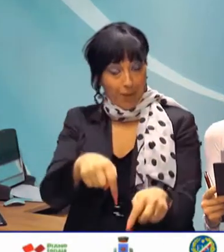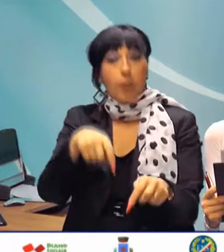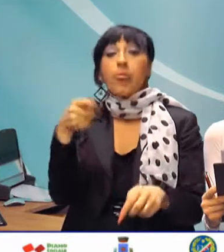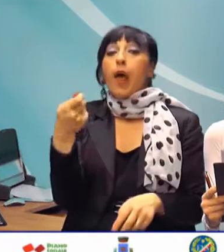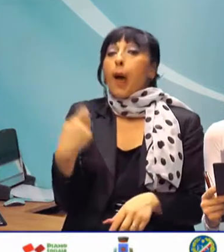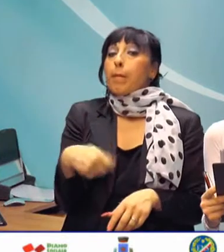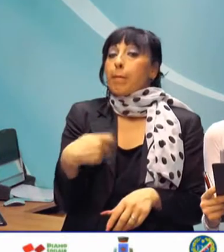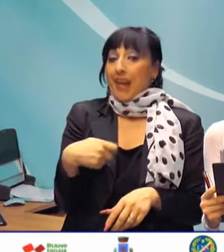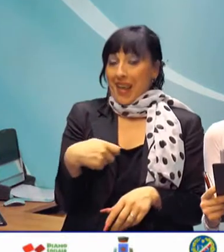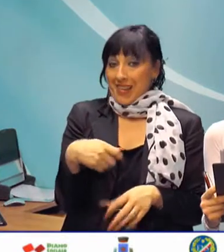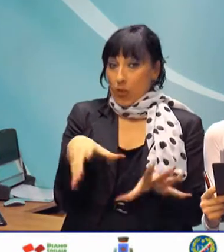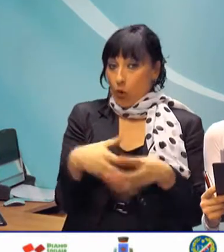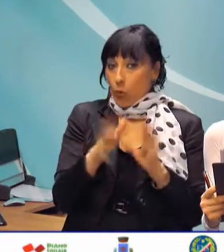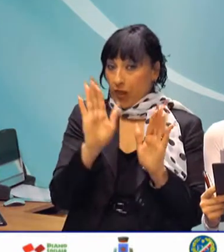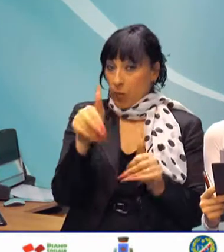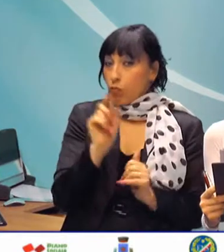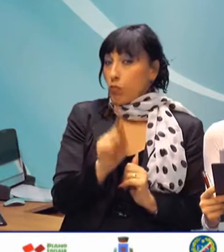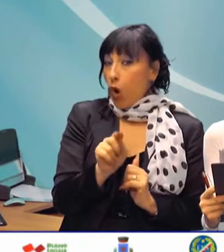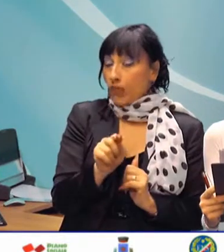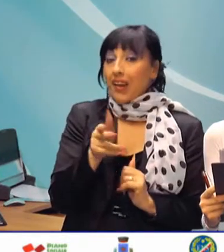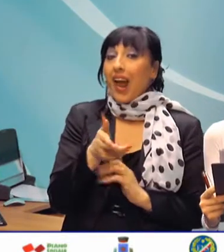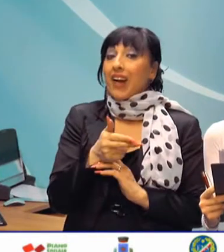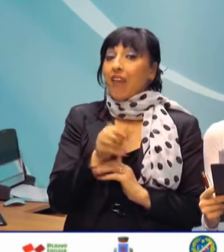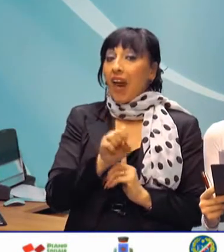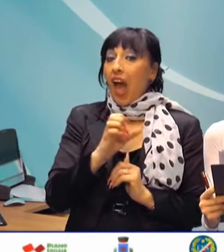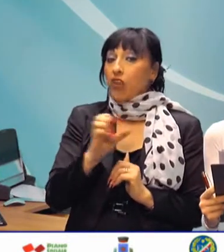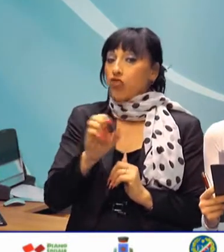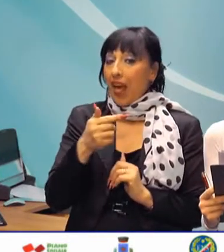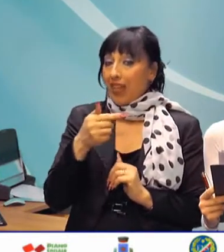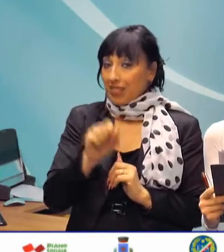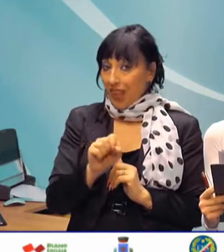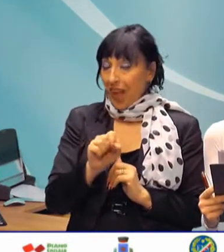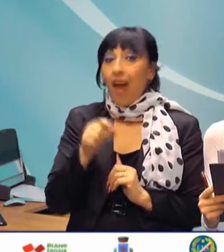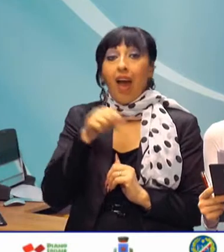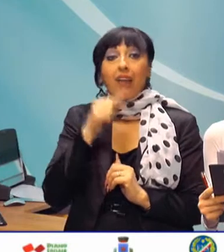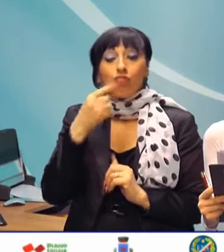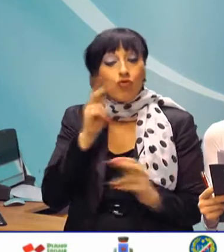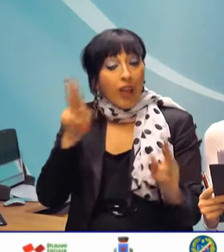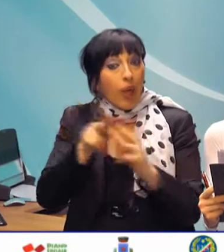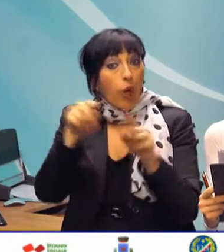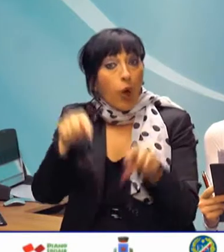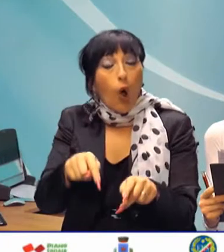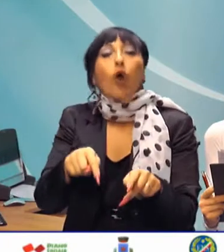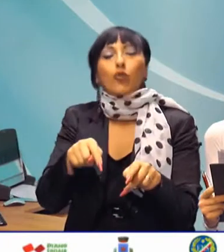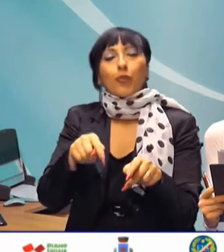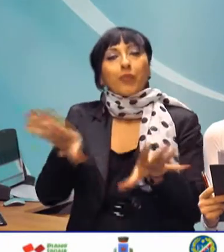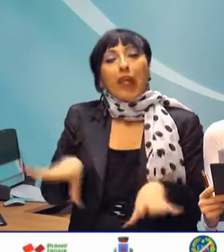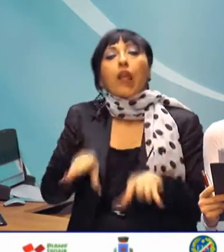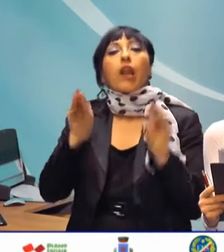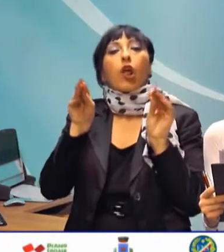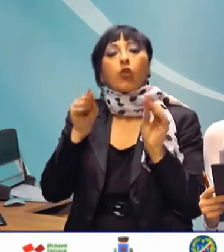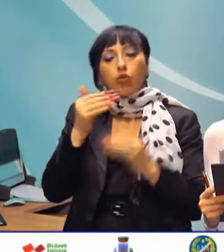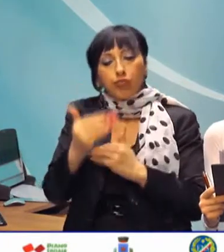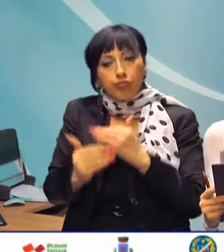presidente dell'ente montano valdianese, Raffaele Accetta, l'appuntamento rappresenta l'inizio di un percorso